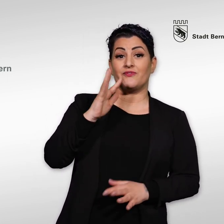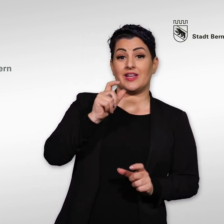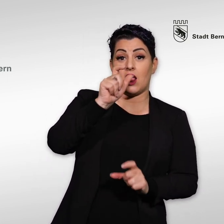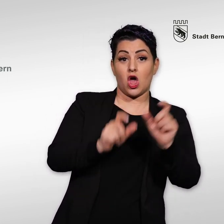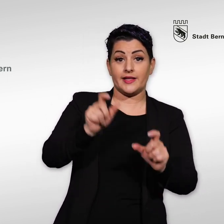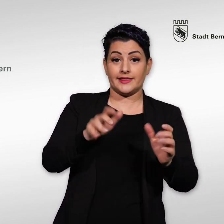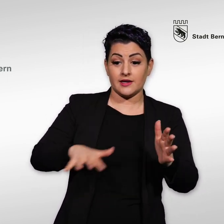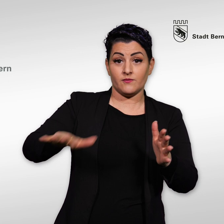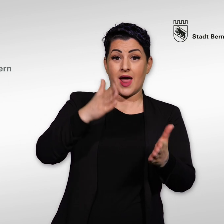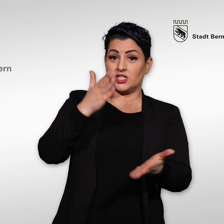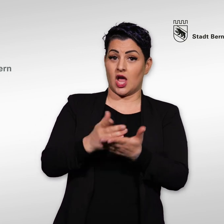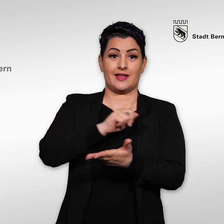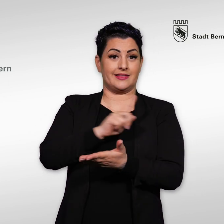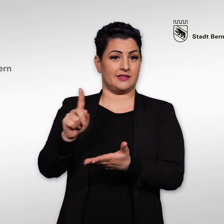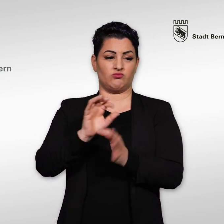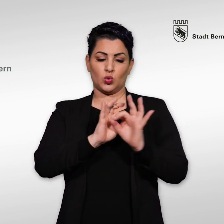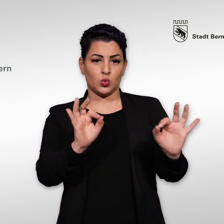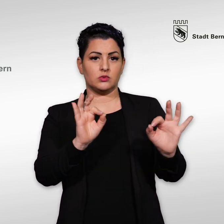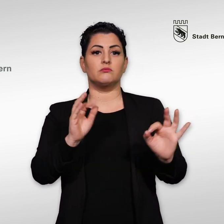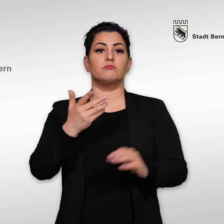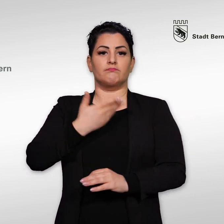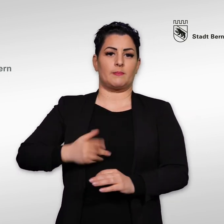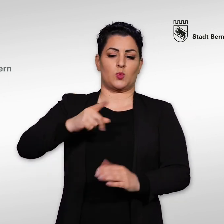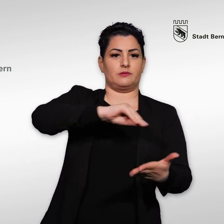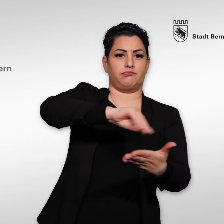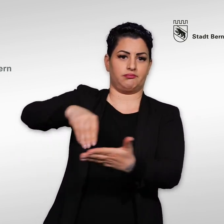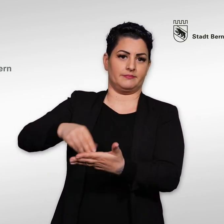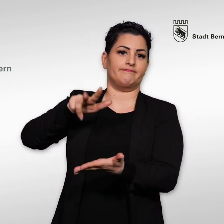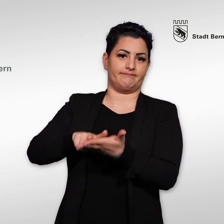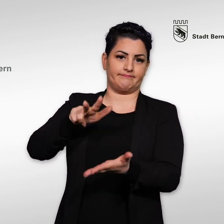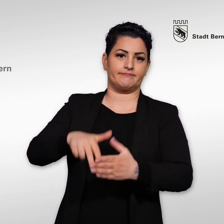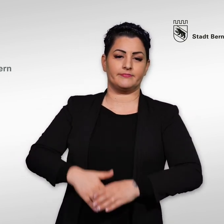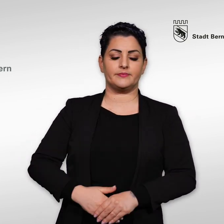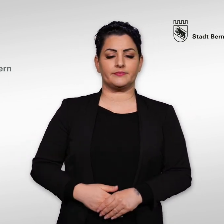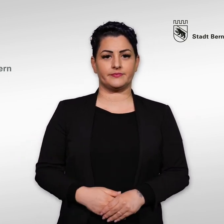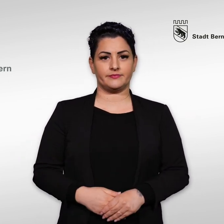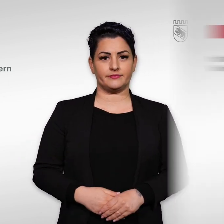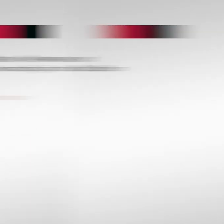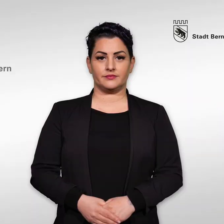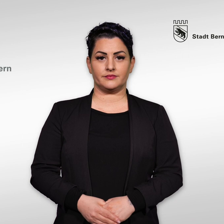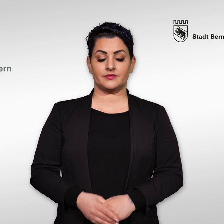Auch hier müssen es viele Personen sein, die einen Entscheid nicht gut finden und das mit ihrer Unterschrift bestätigen.